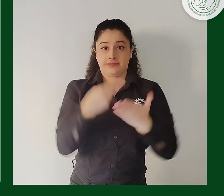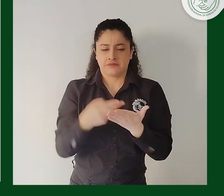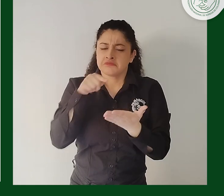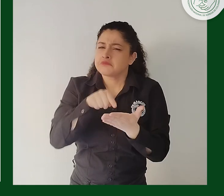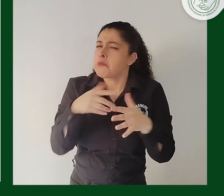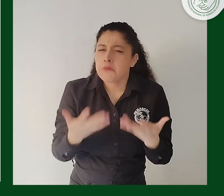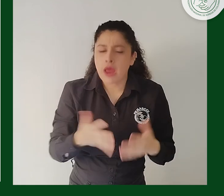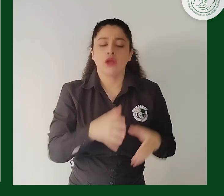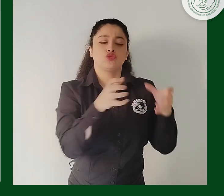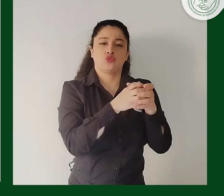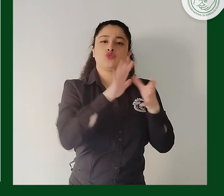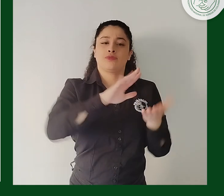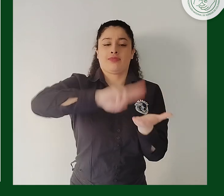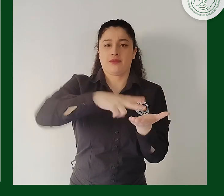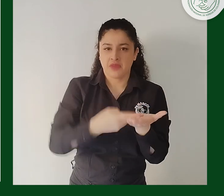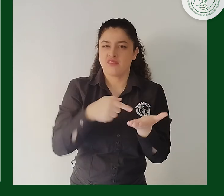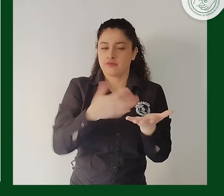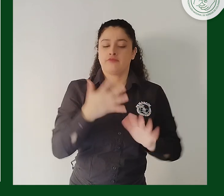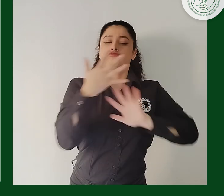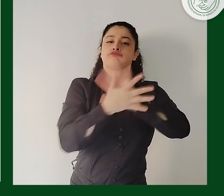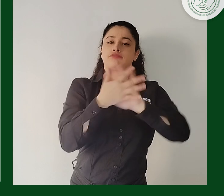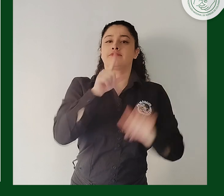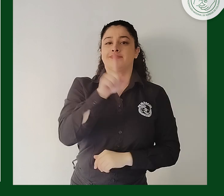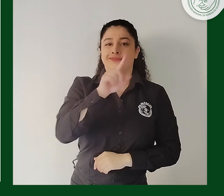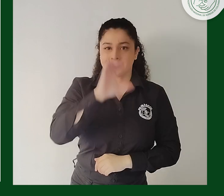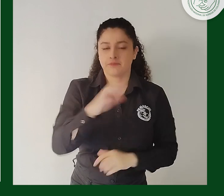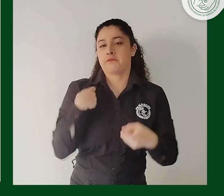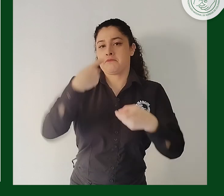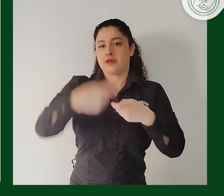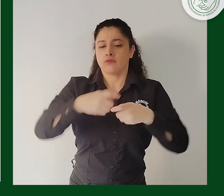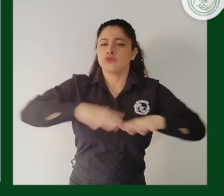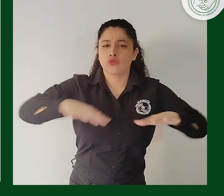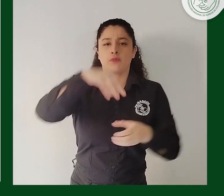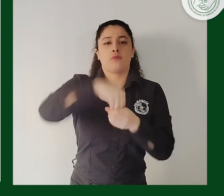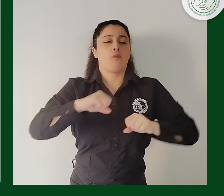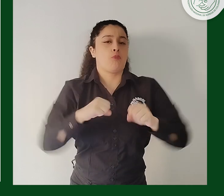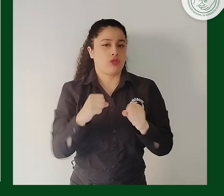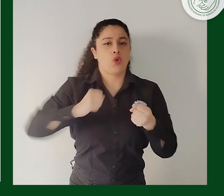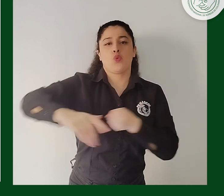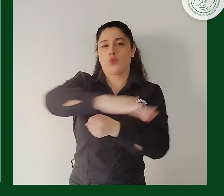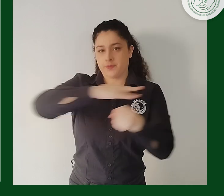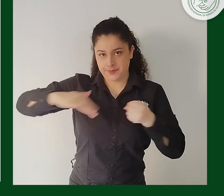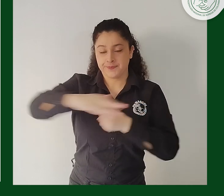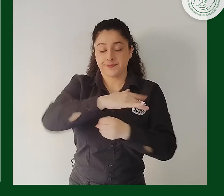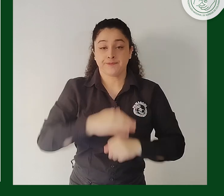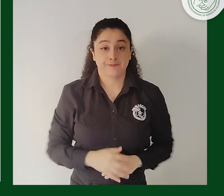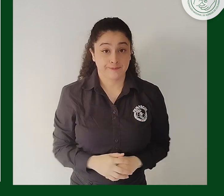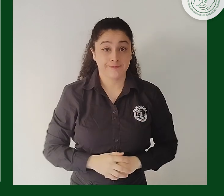Asociación de Intérpretes de Lengua de Señas Colombiana Español de Bogotá y Cundinamarca, ACIVOC, se hace necesario